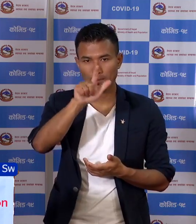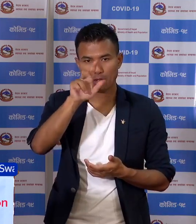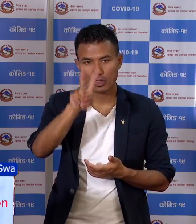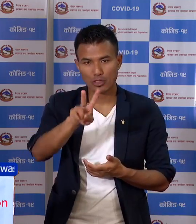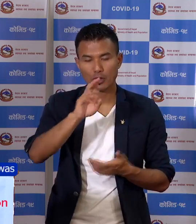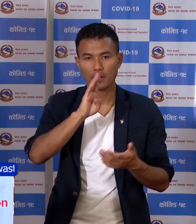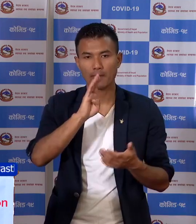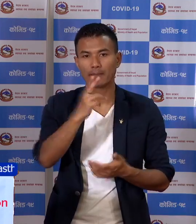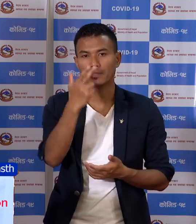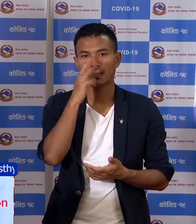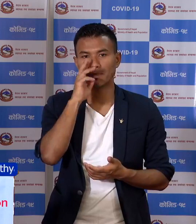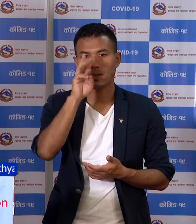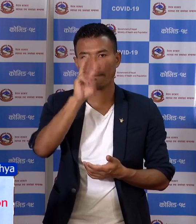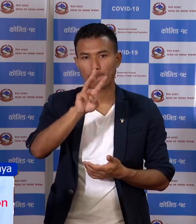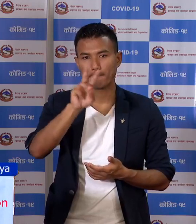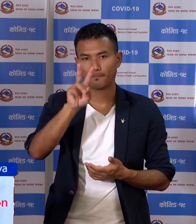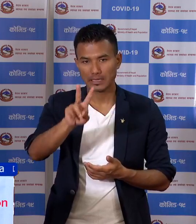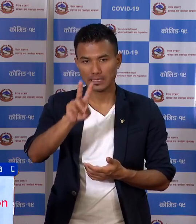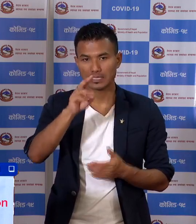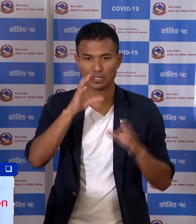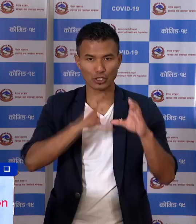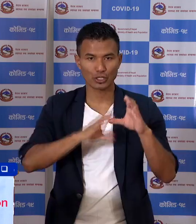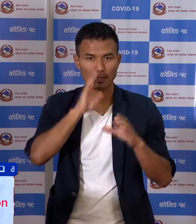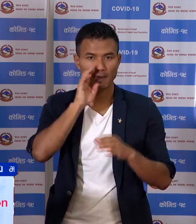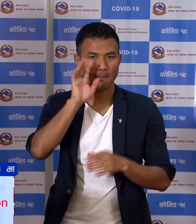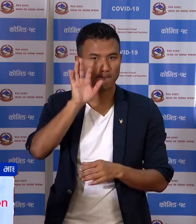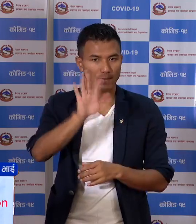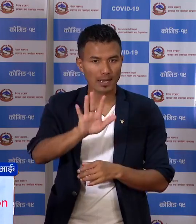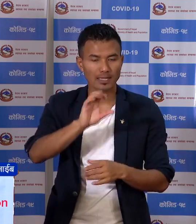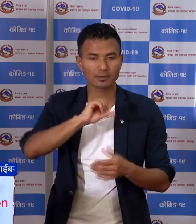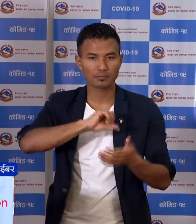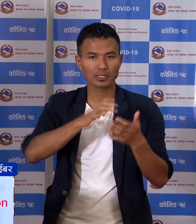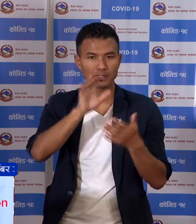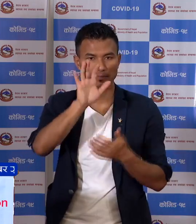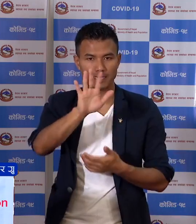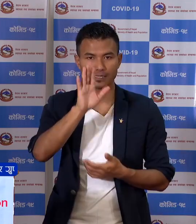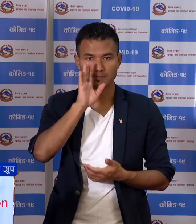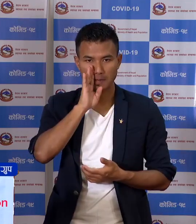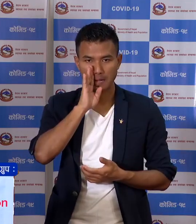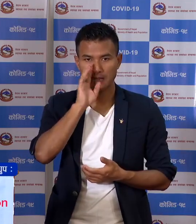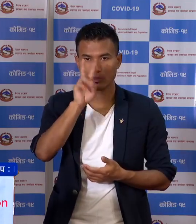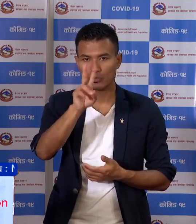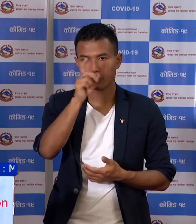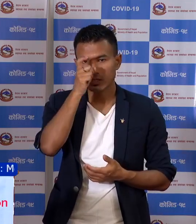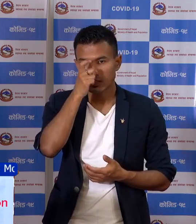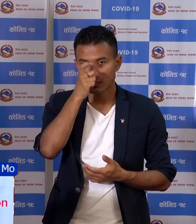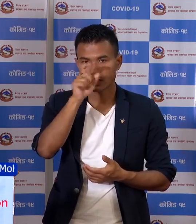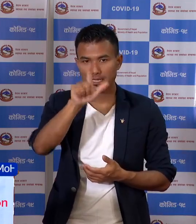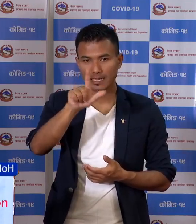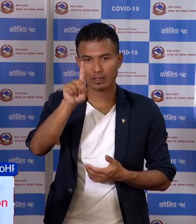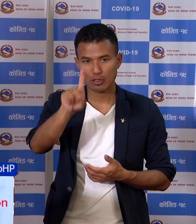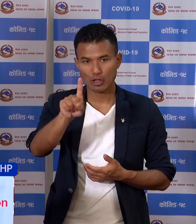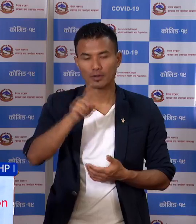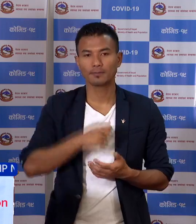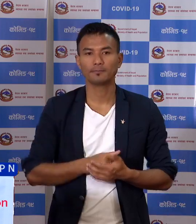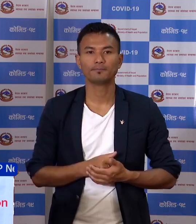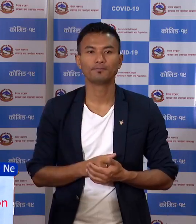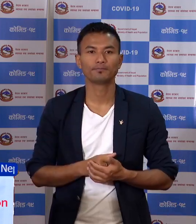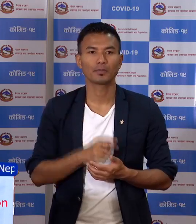बागमती परदेश मा बत्तिस गंडगी परदेश मा पांच परदेश नमर पांच मा दुई से एकत्तर